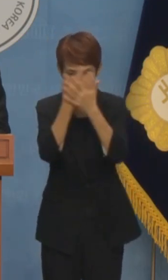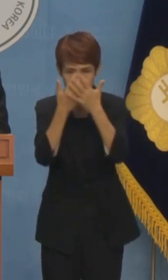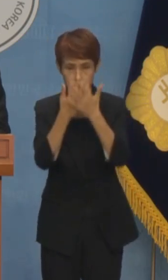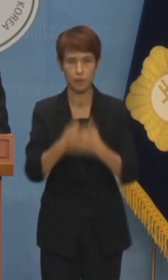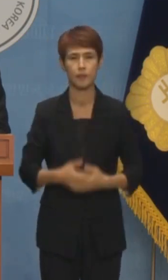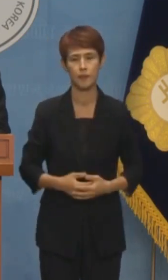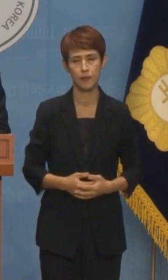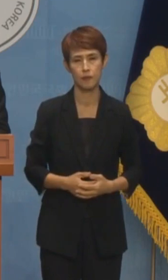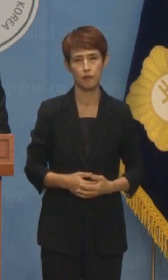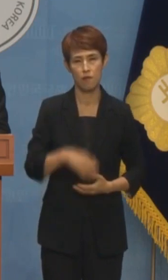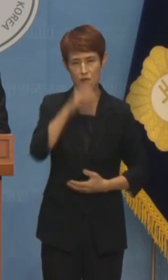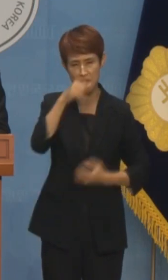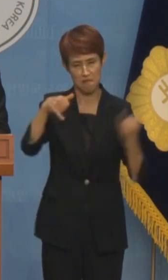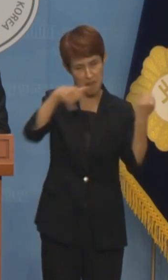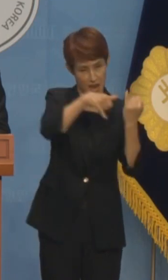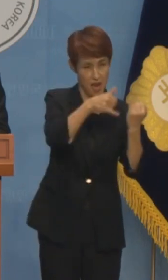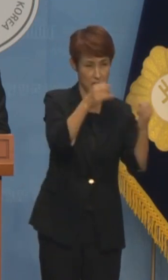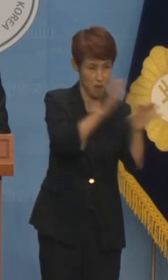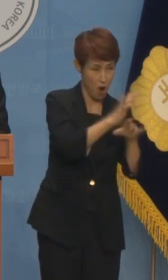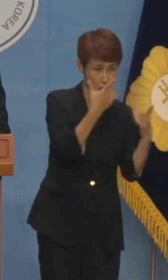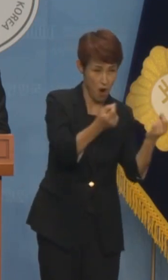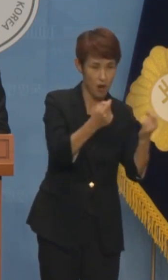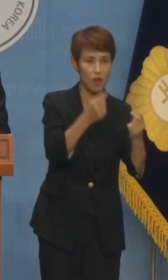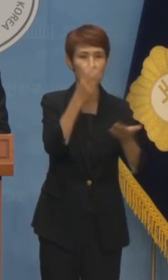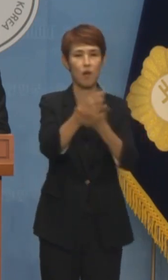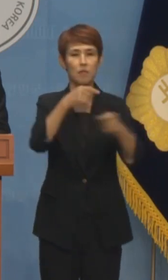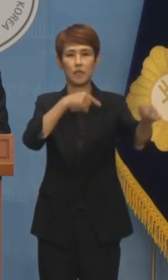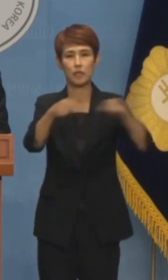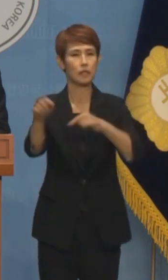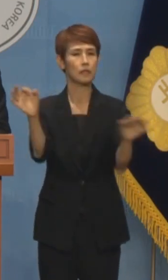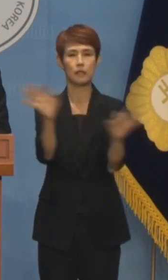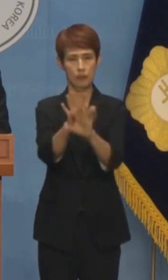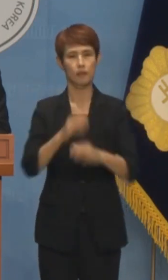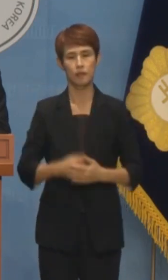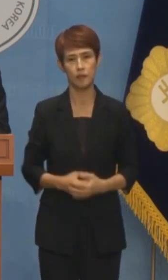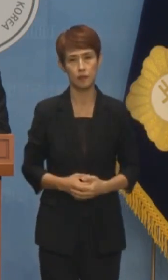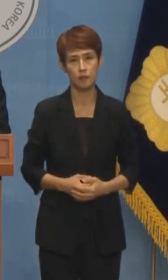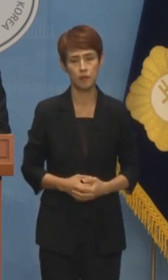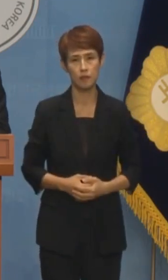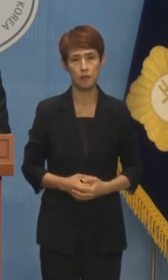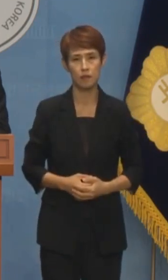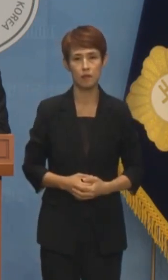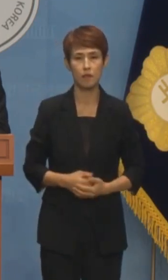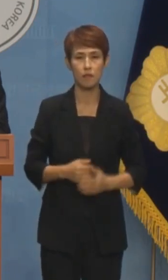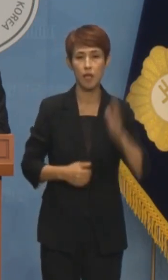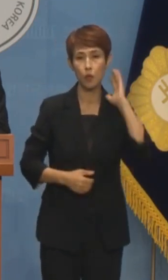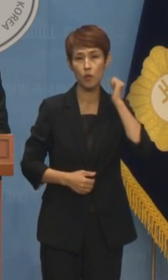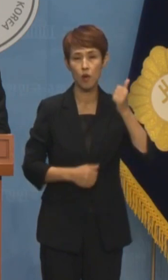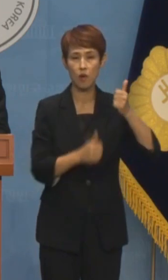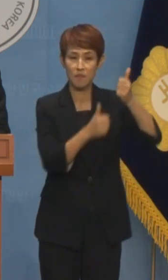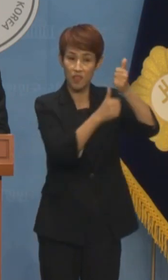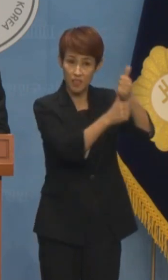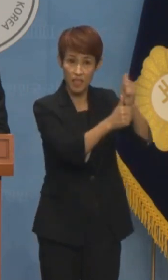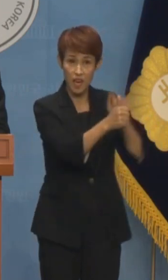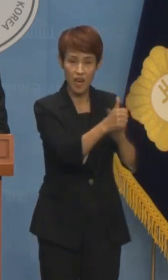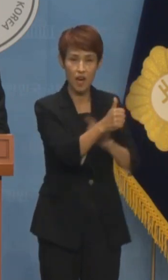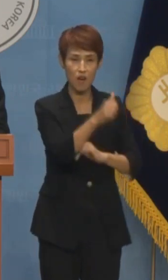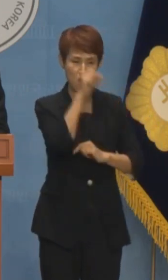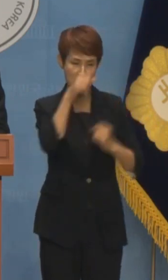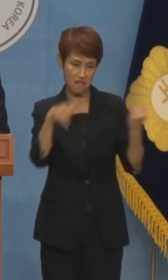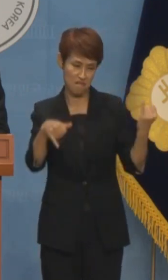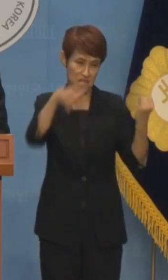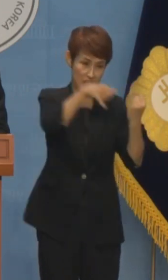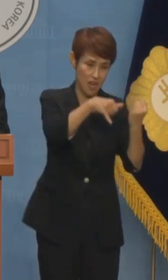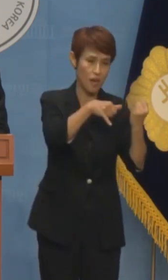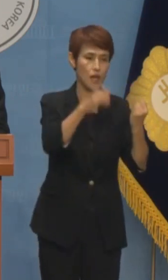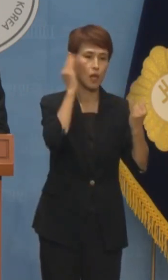그야말로 명품백과 함께 사라지다입니다. 정진석 대통령 비서실장은 명품백의 대통령